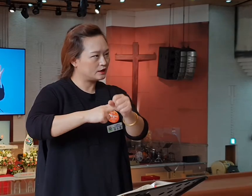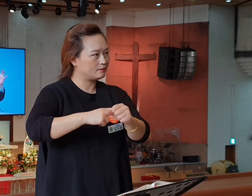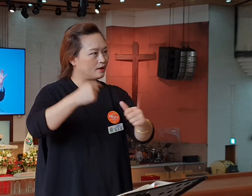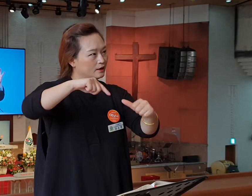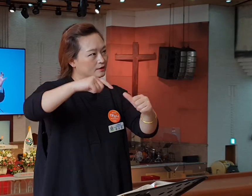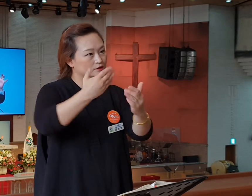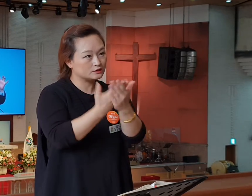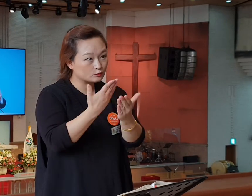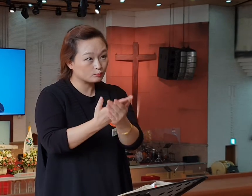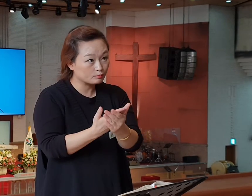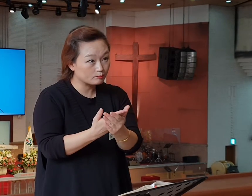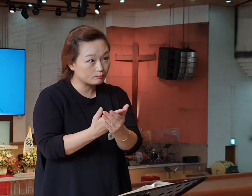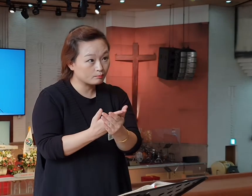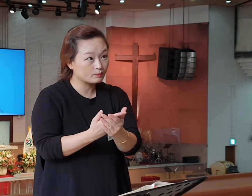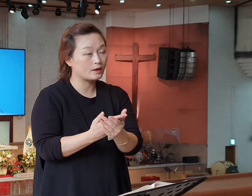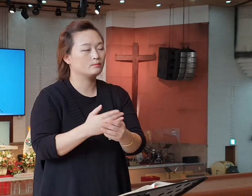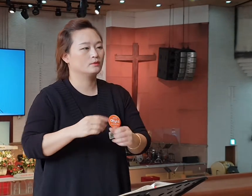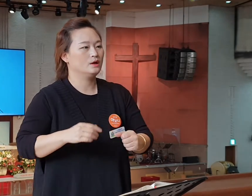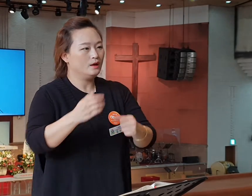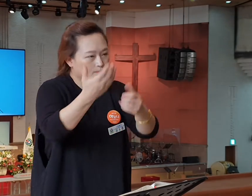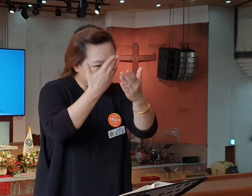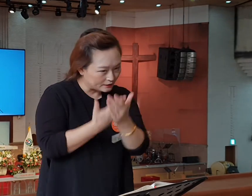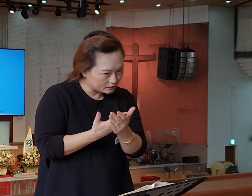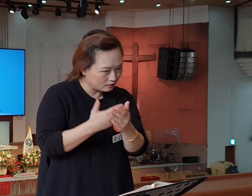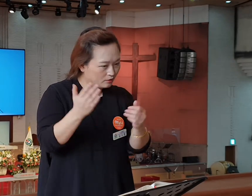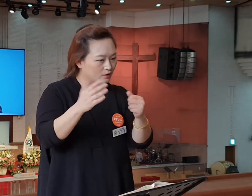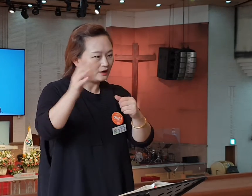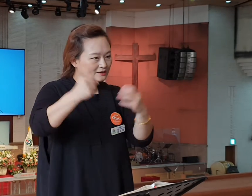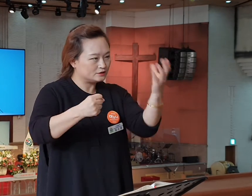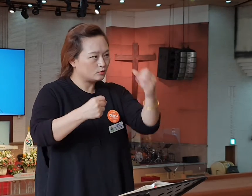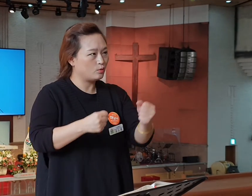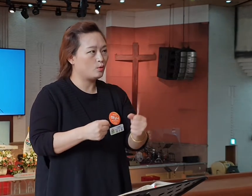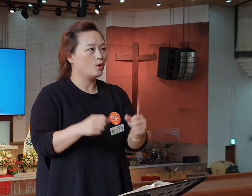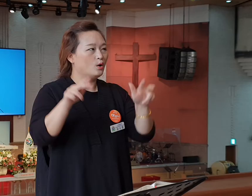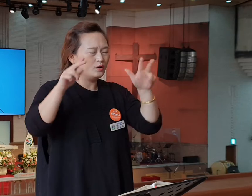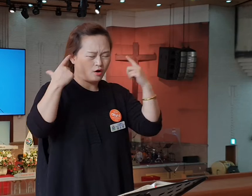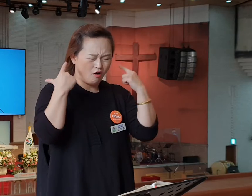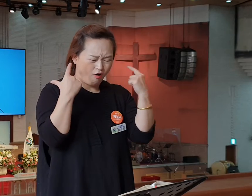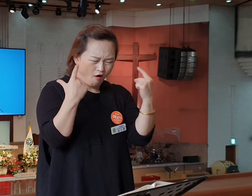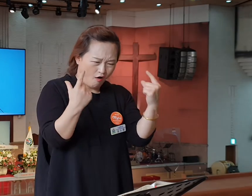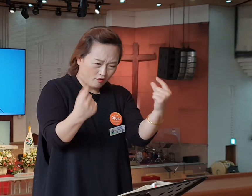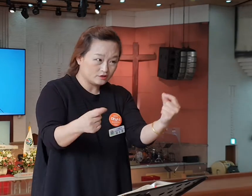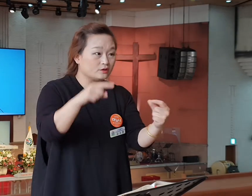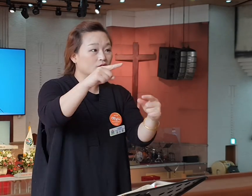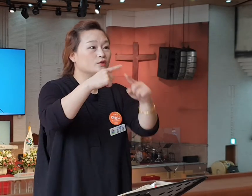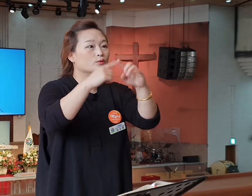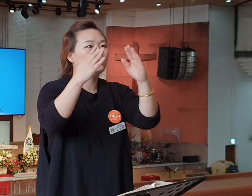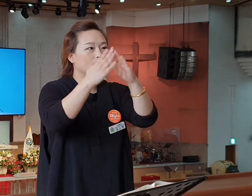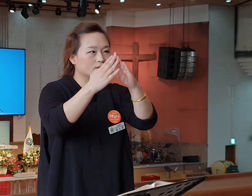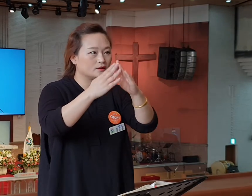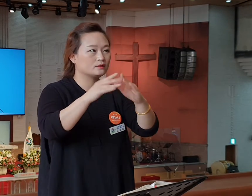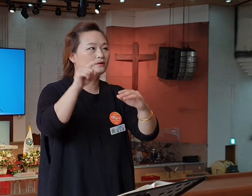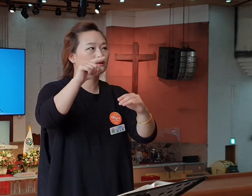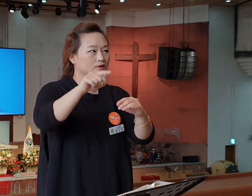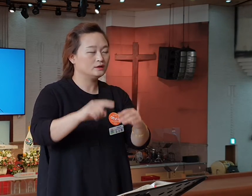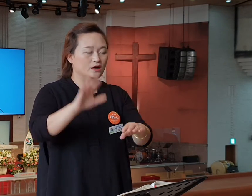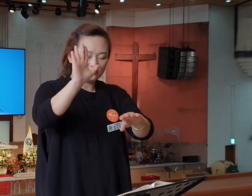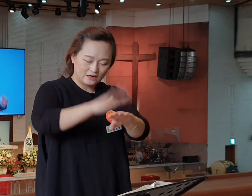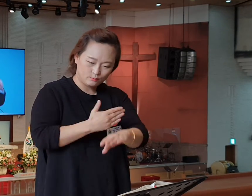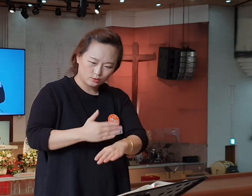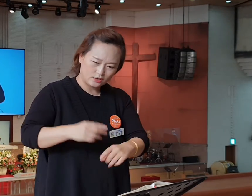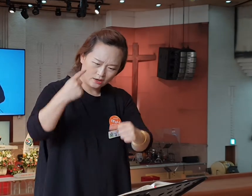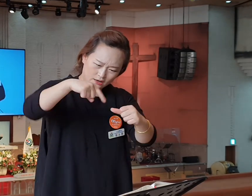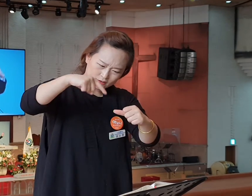말을 마음에 새깁니다. 그러니 3, 40년이 지난 여전히 에베소 교회는 무엇으로 유명합니까? 잘못된